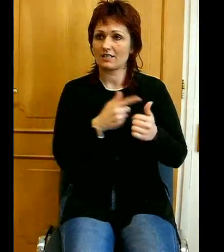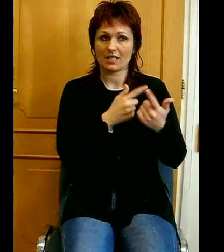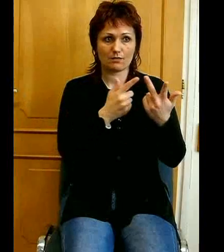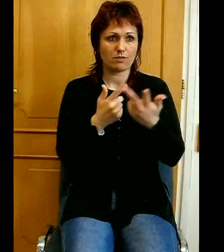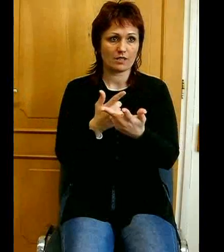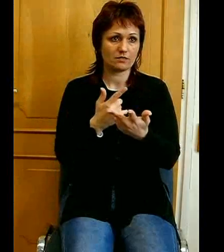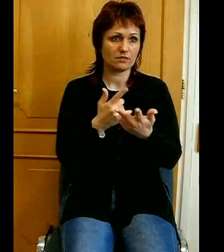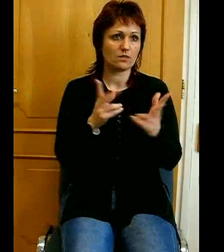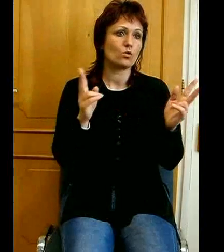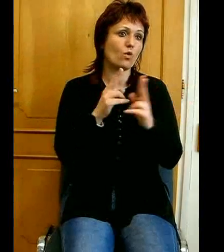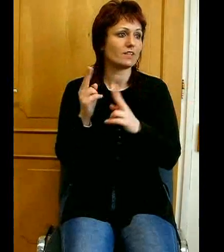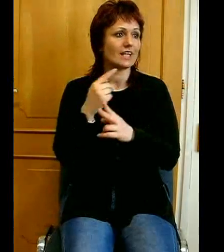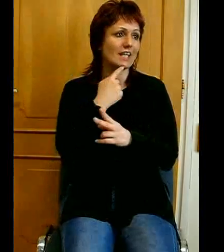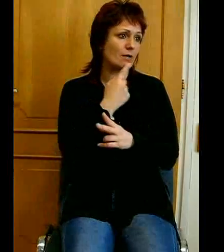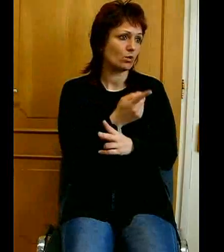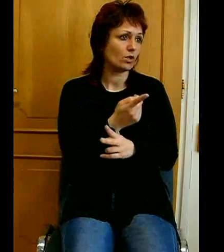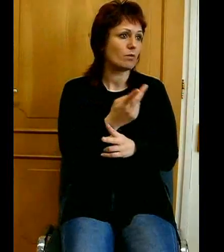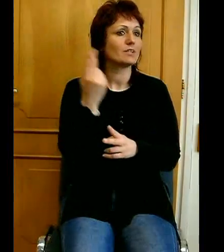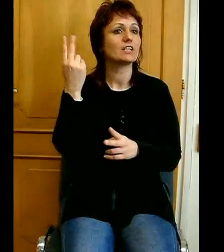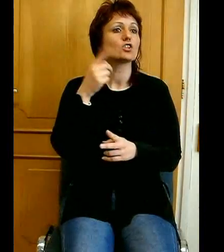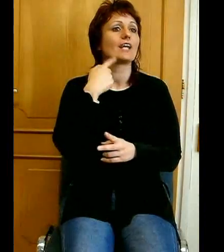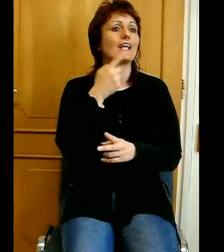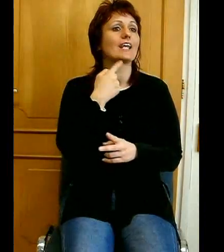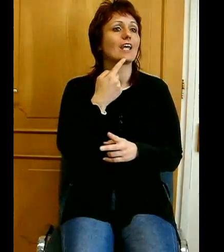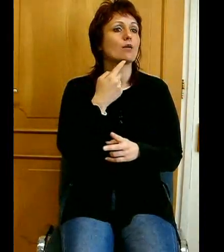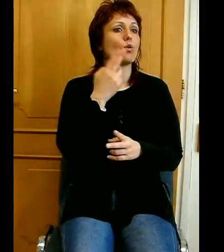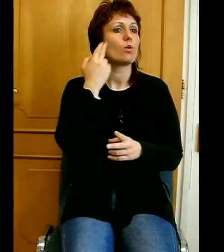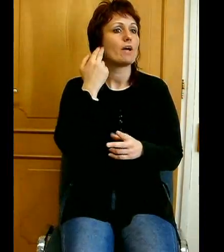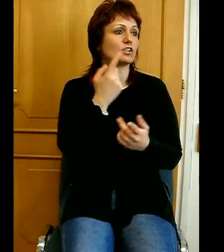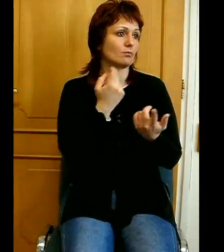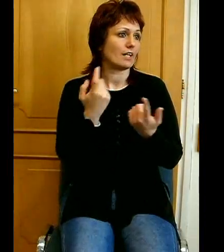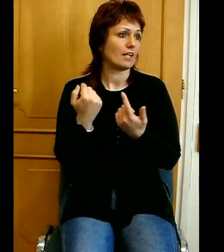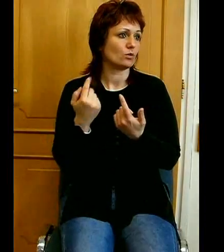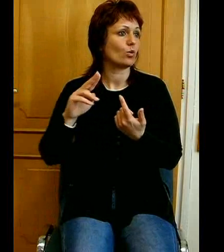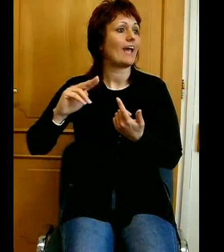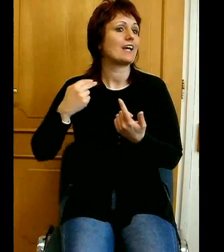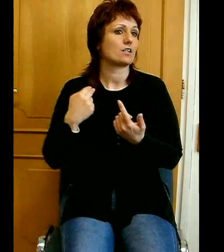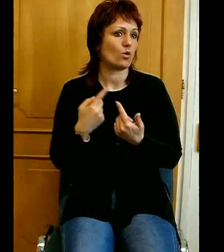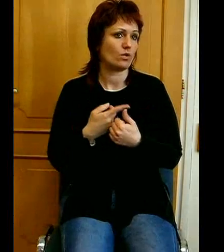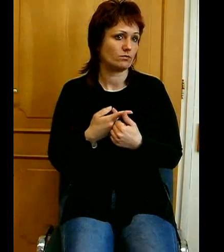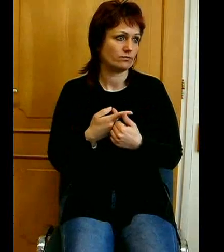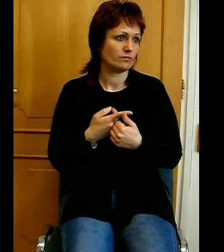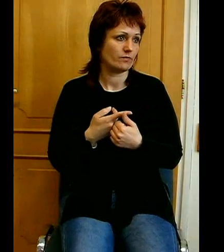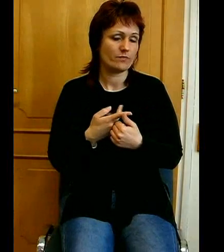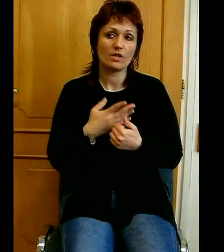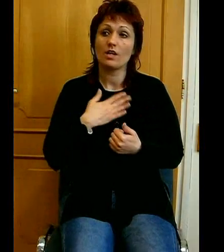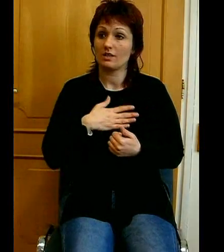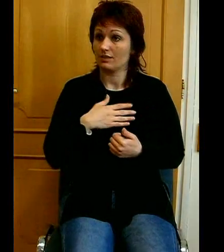azt, amit Isten igényéből megismerhetünk erről. És ezt szeretném hangsúlyozni, mielőtt még